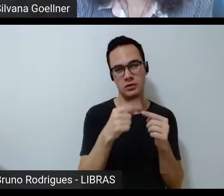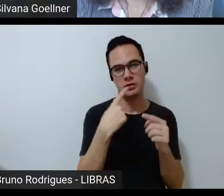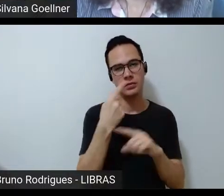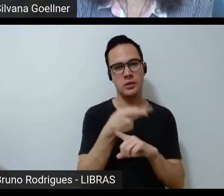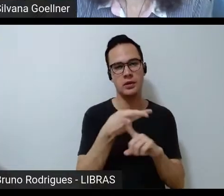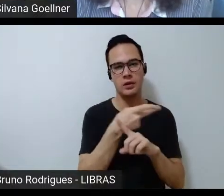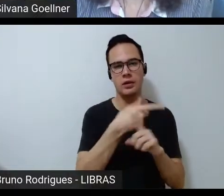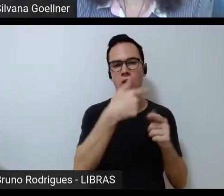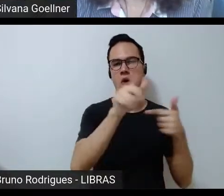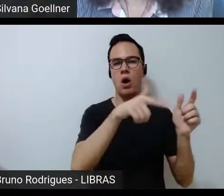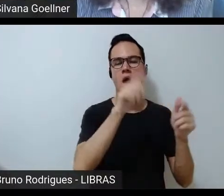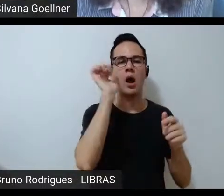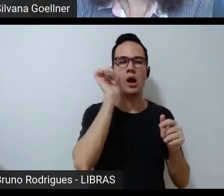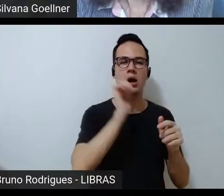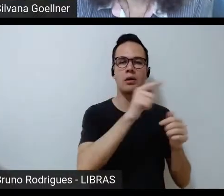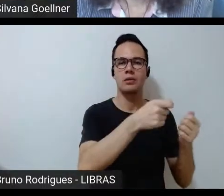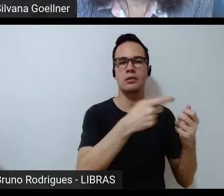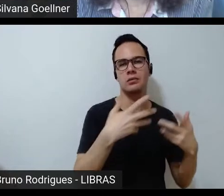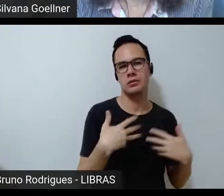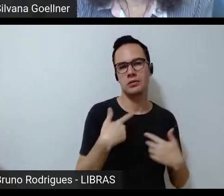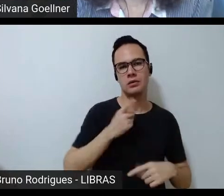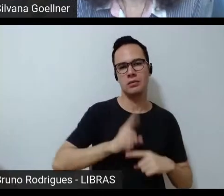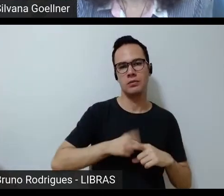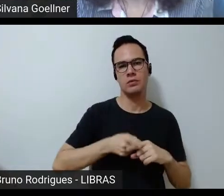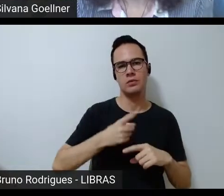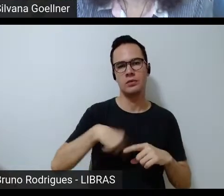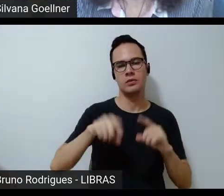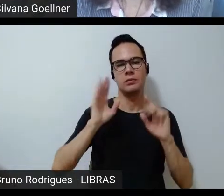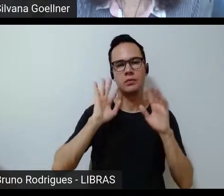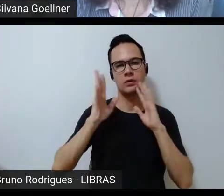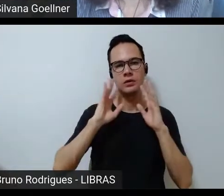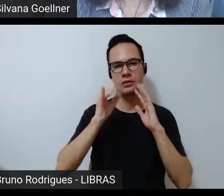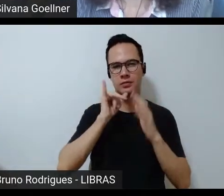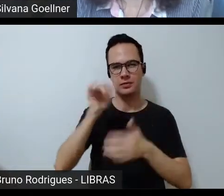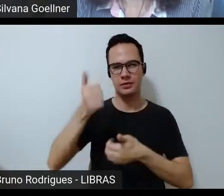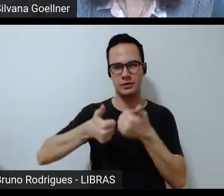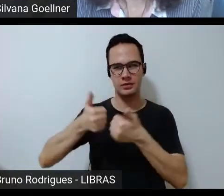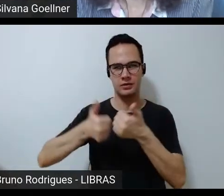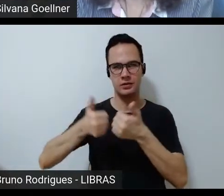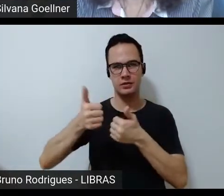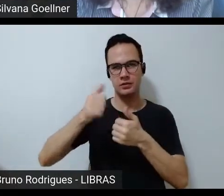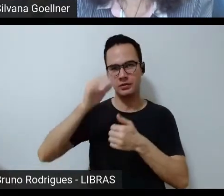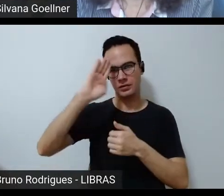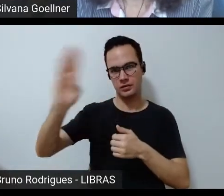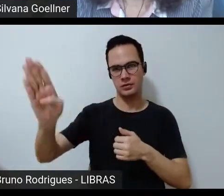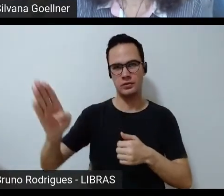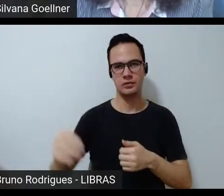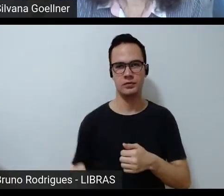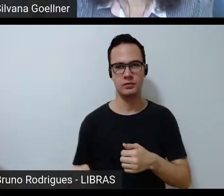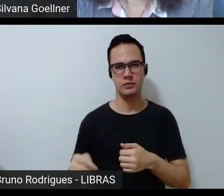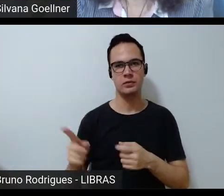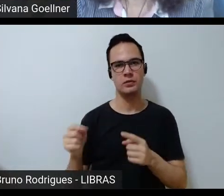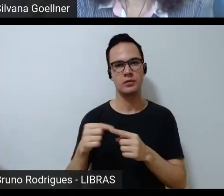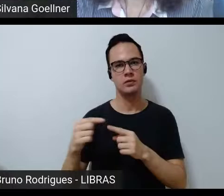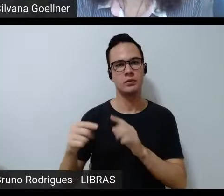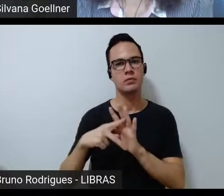outras mulheres porque, geralmente, quando se pensa no caso do futebol mais especificamente, o referencial é a seleção, são as que